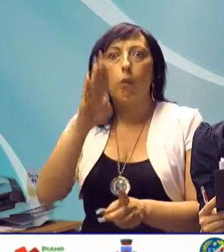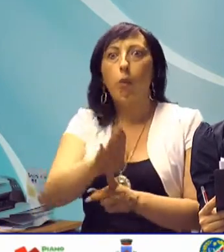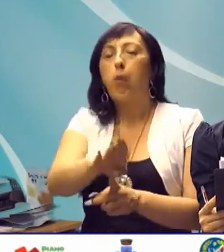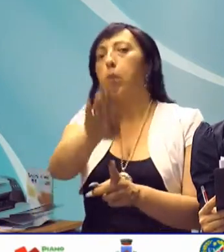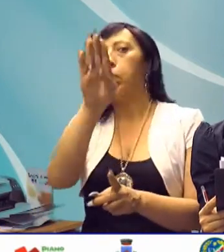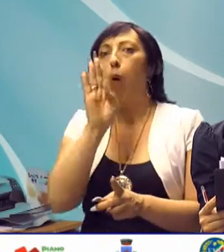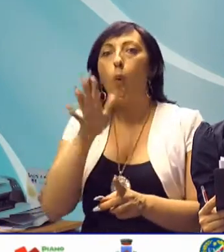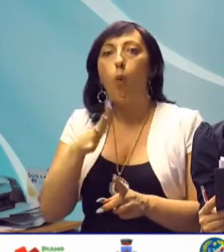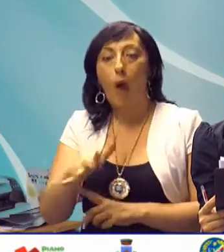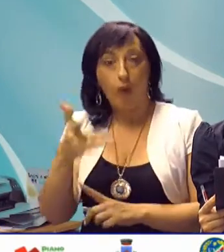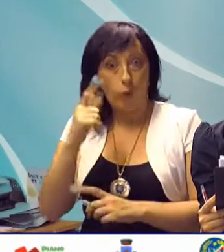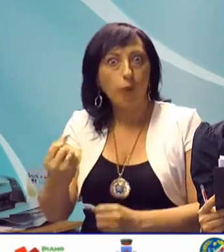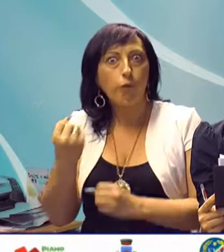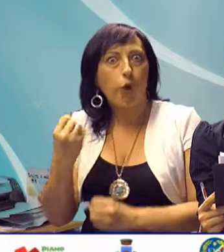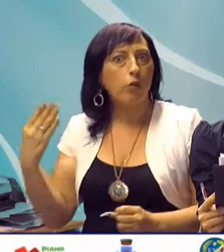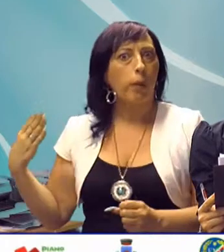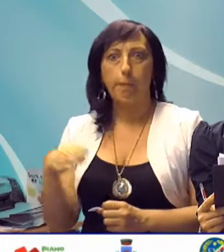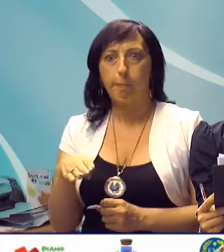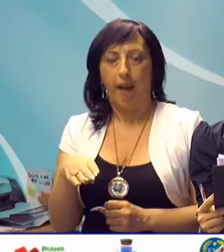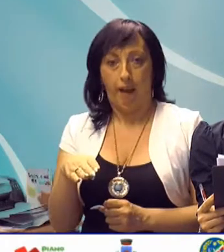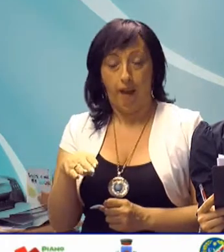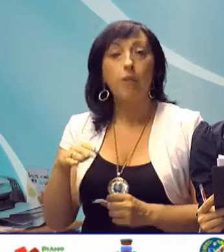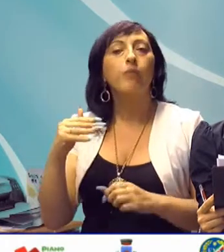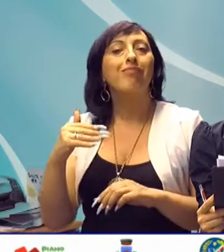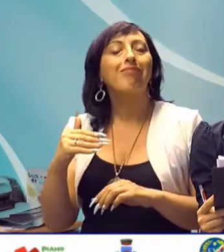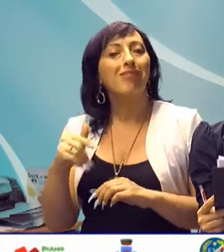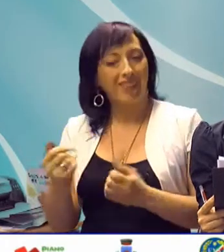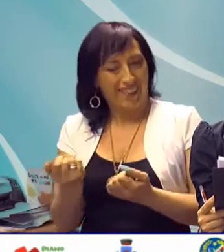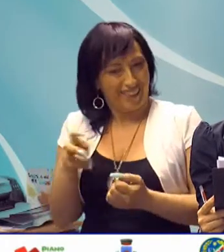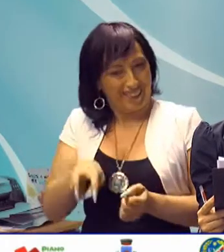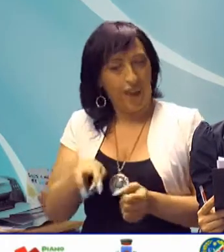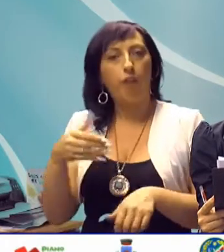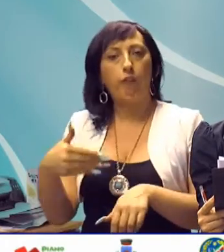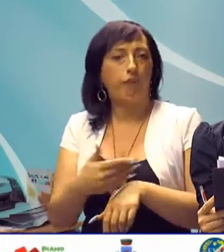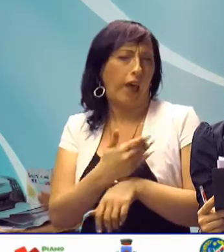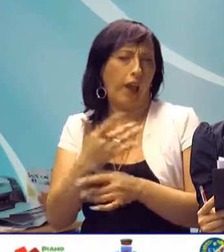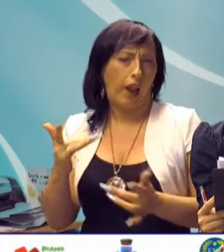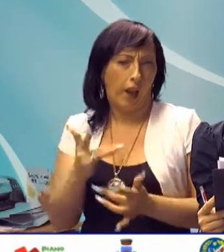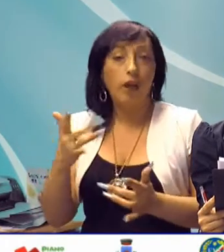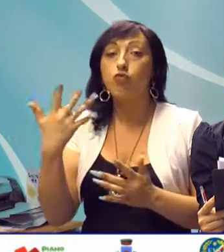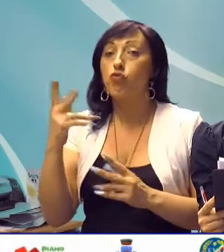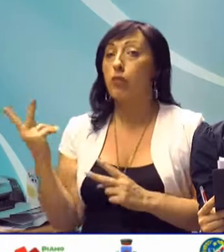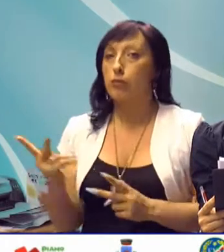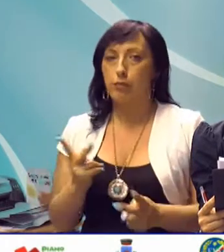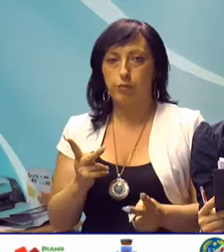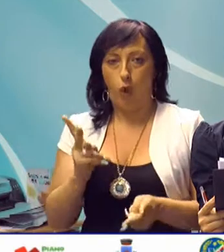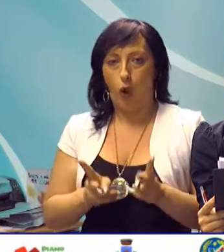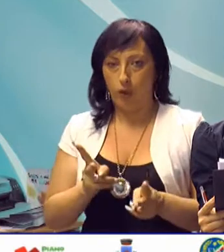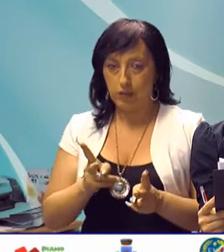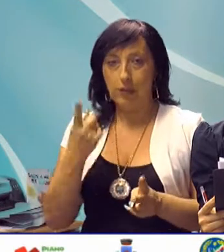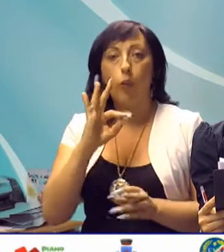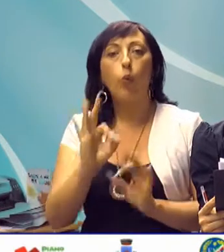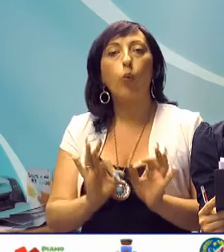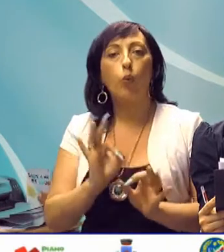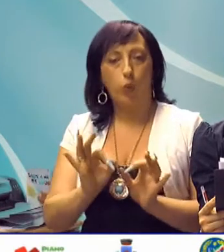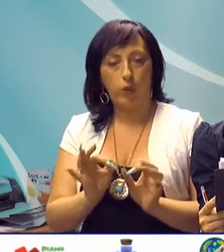'automobile per il forte impatto. Lievi ferite per il conducente che è stato trasportato in ospedale per le